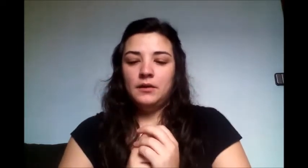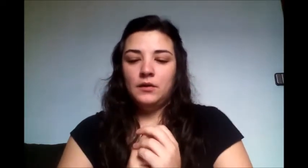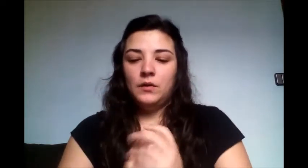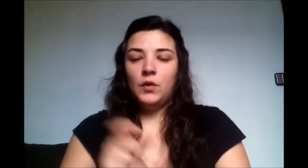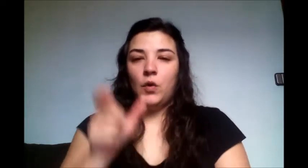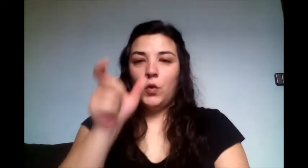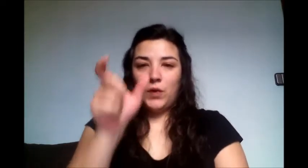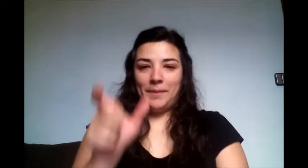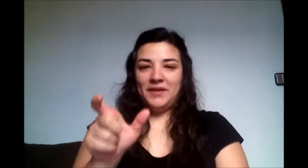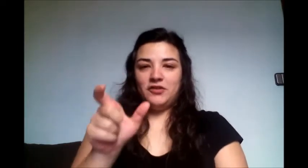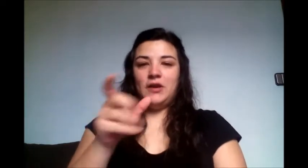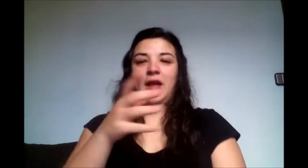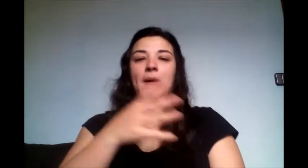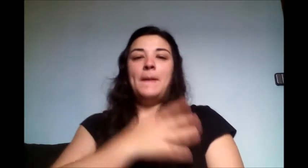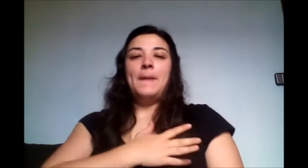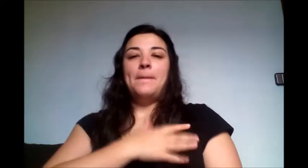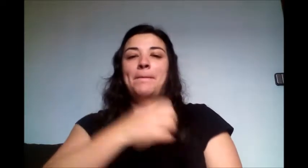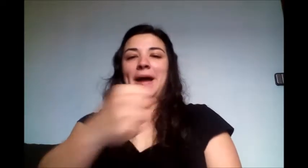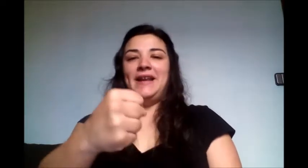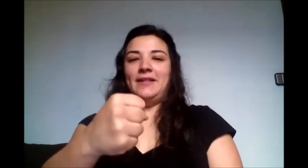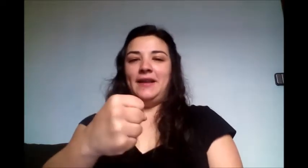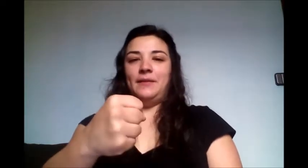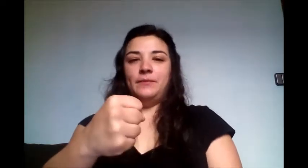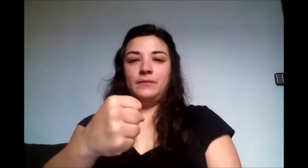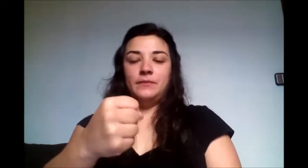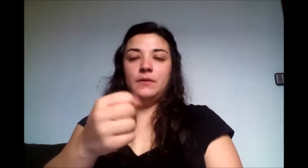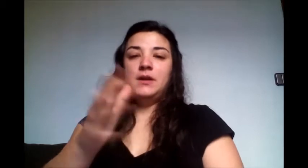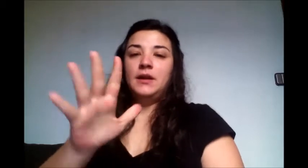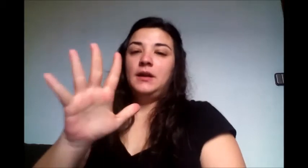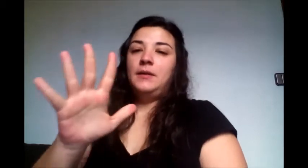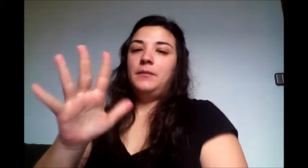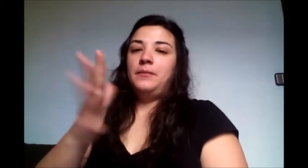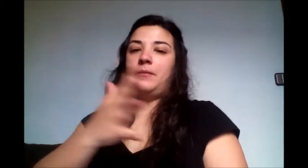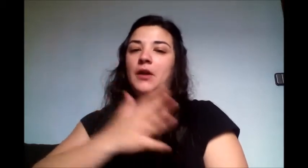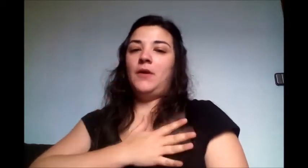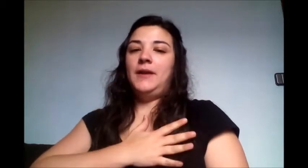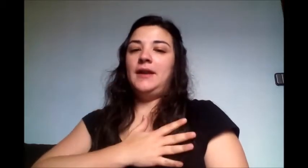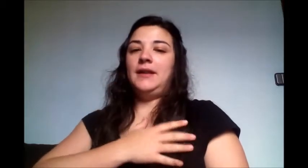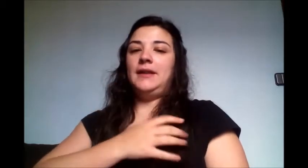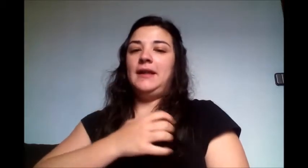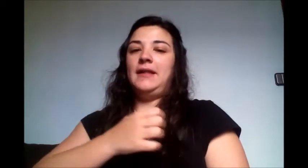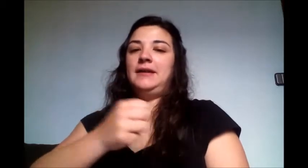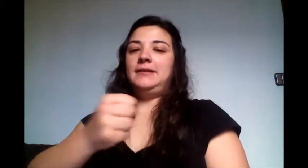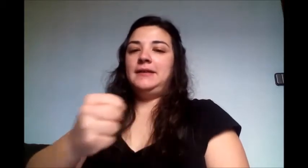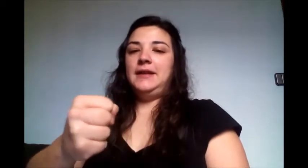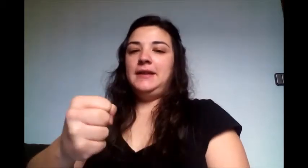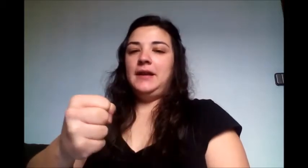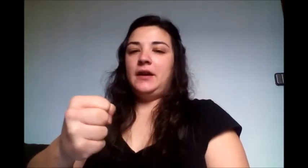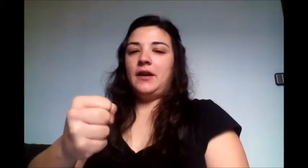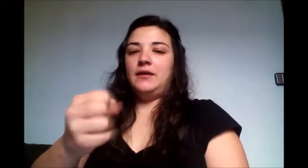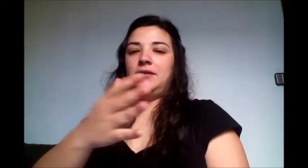Una persona valiente. Mano abierta, pedas y cierras.